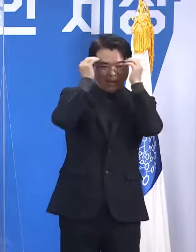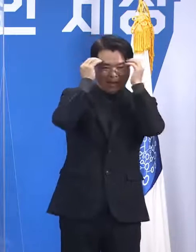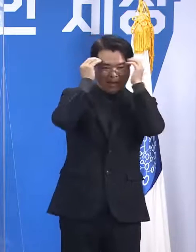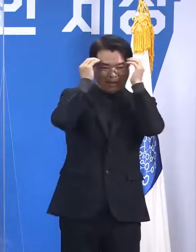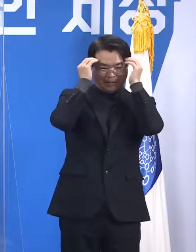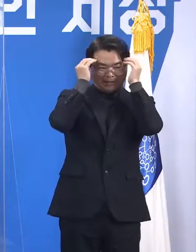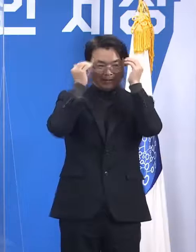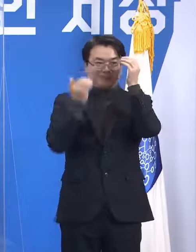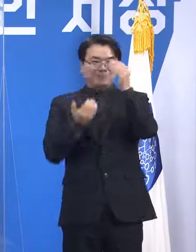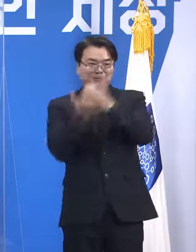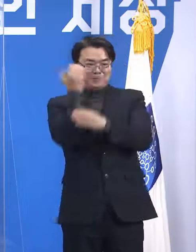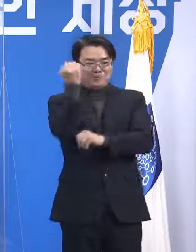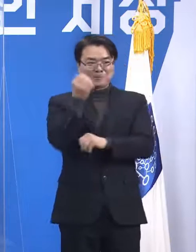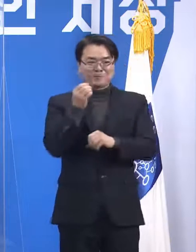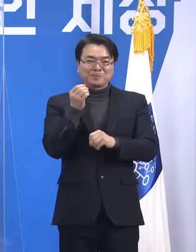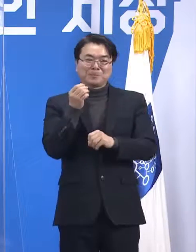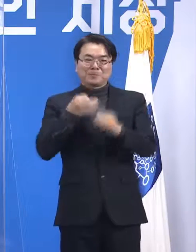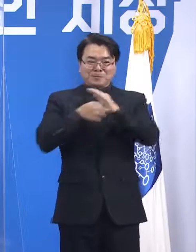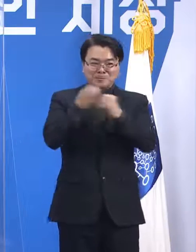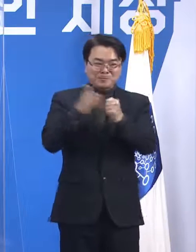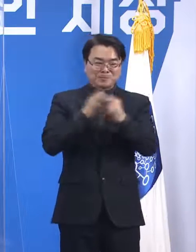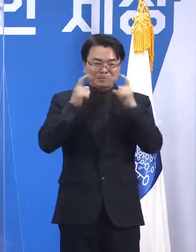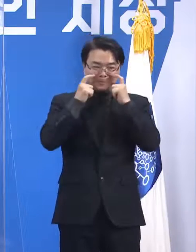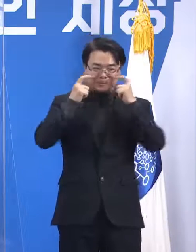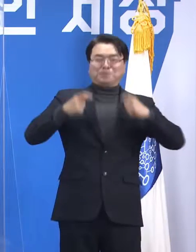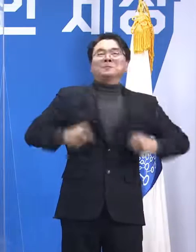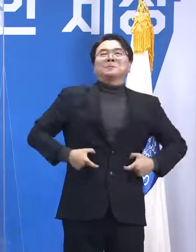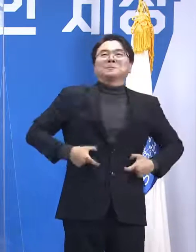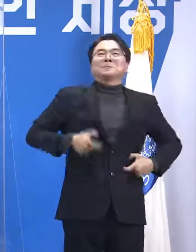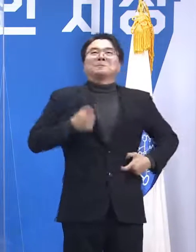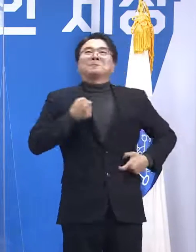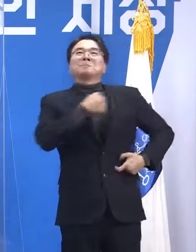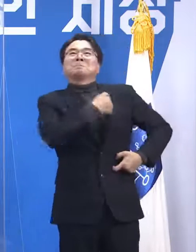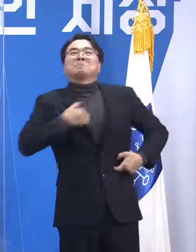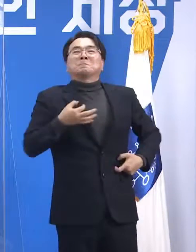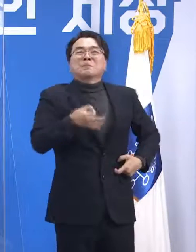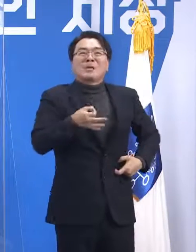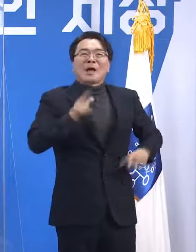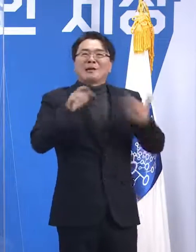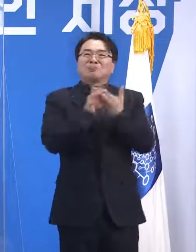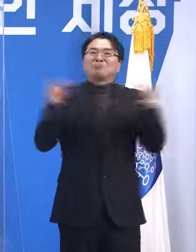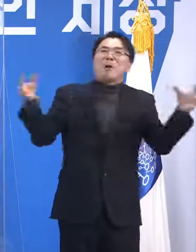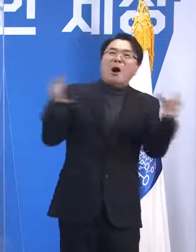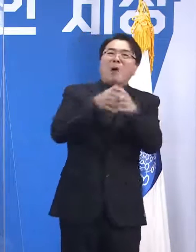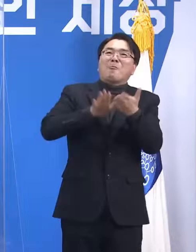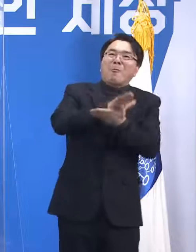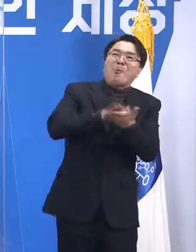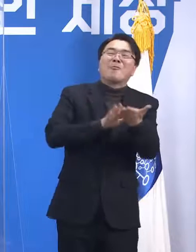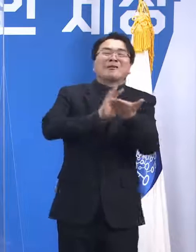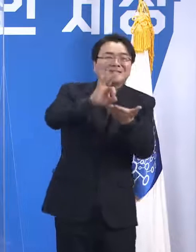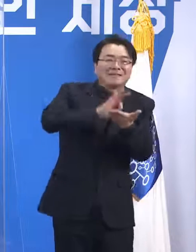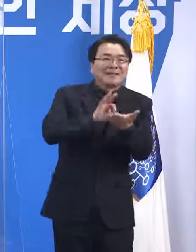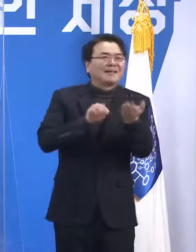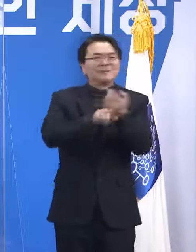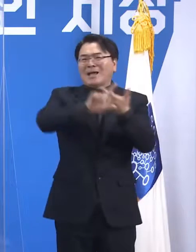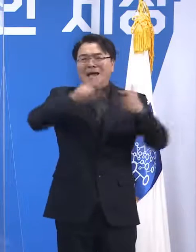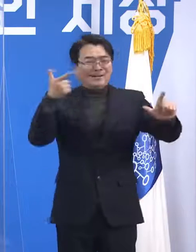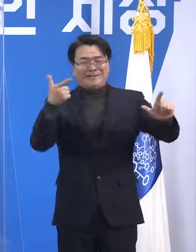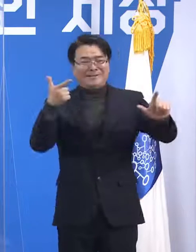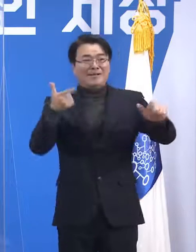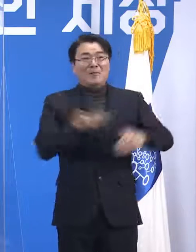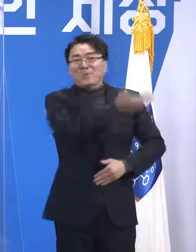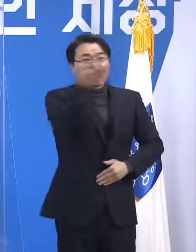쓰자 그런다든지 이거는 우리가 모여서 쓰자라고 그렇게 할 일은 없지 않습니까 기존에 우리가